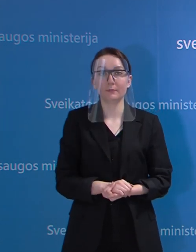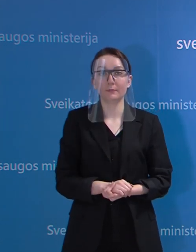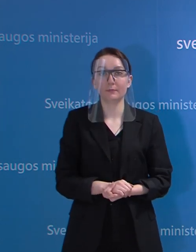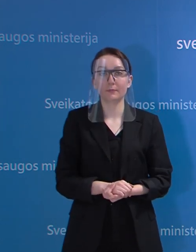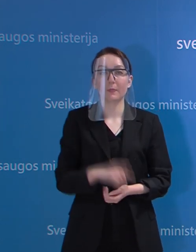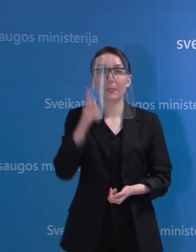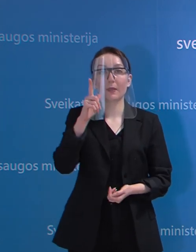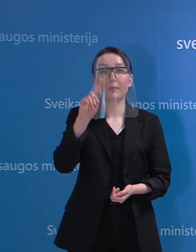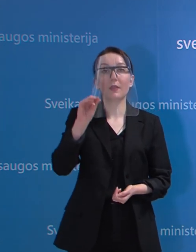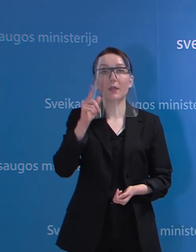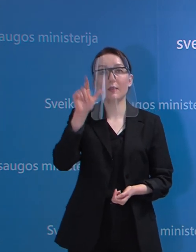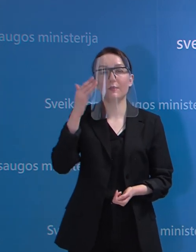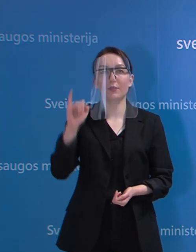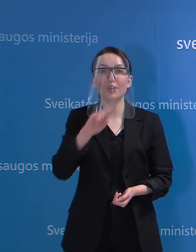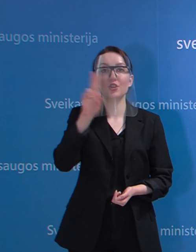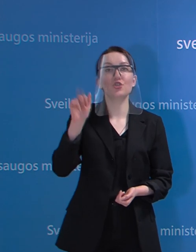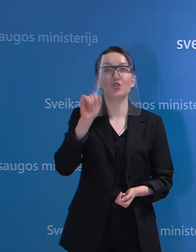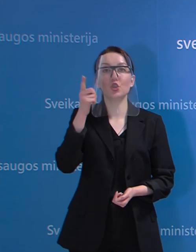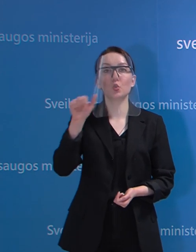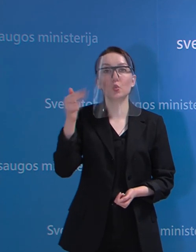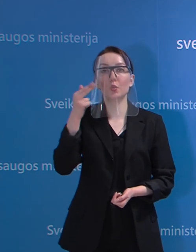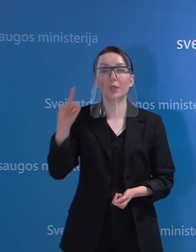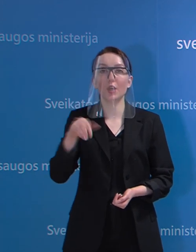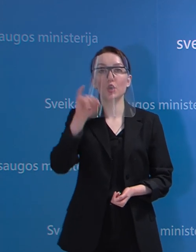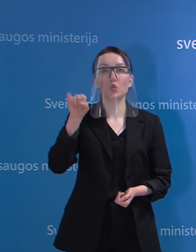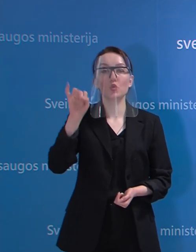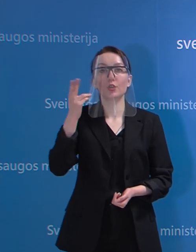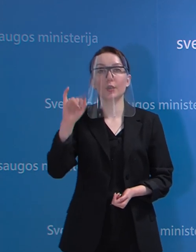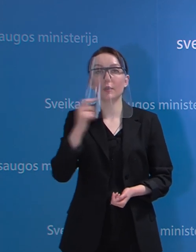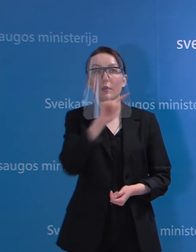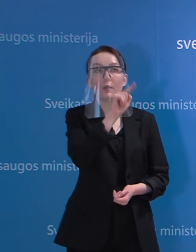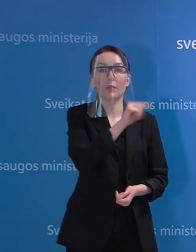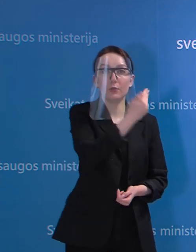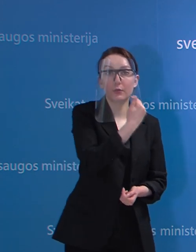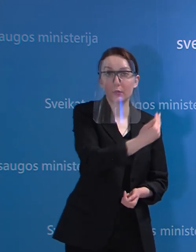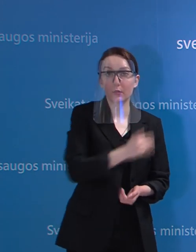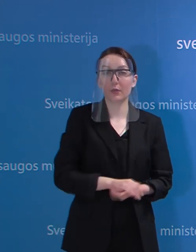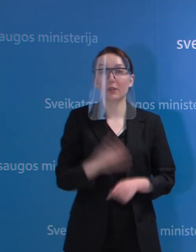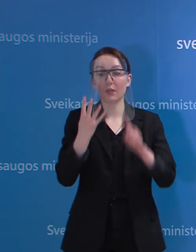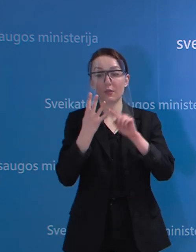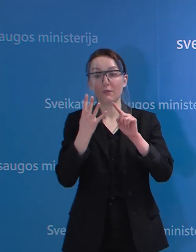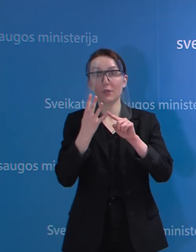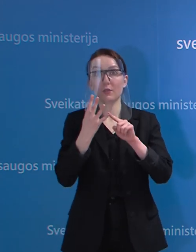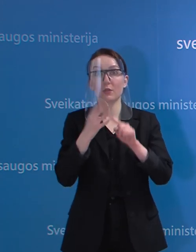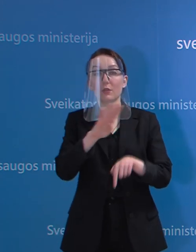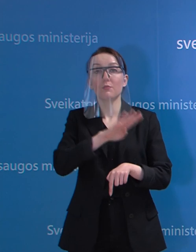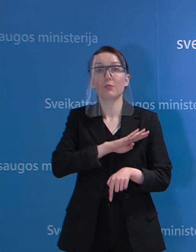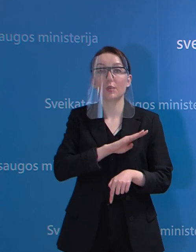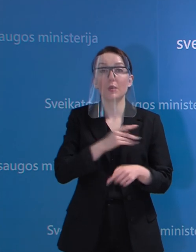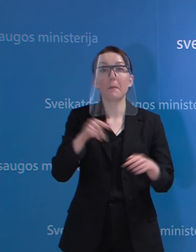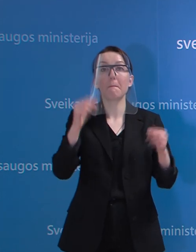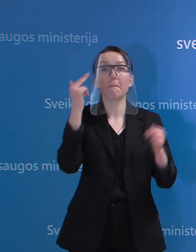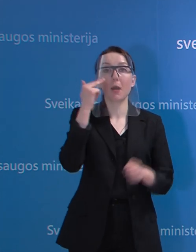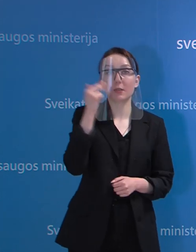Delfi žurnalistė Žiedūnė Jūškytė klausė. Kaip anksčiau buvo pranešta, ketvirtas žmogus nuo koronaviruso mirė po